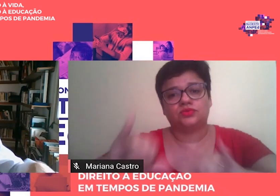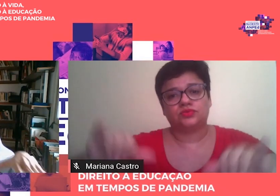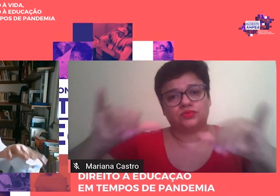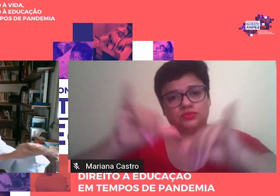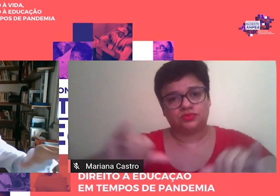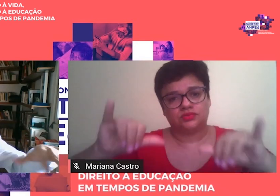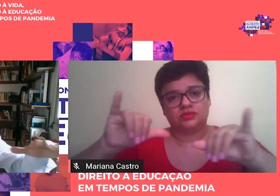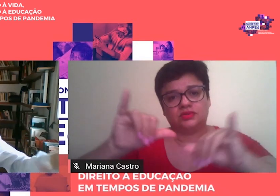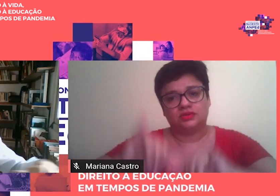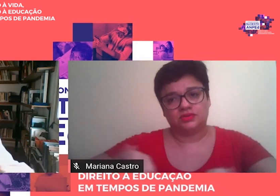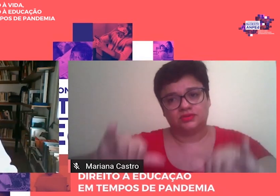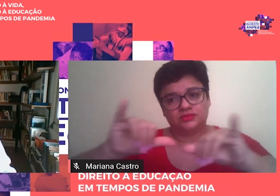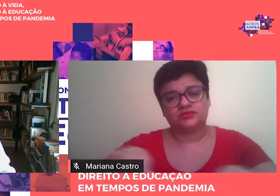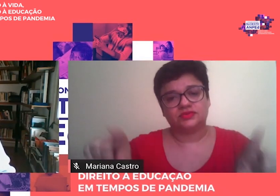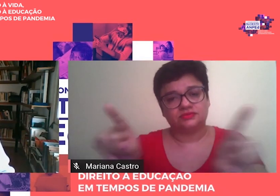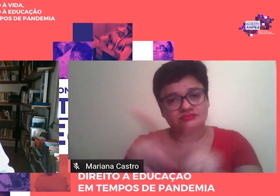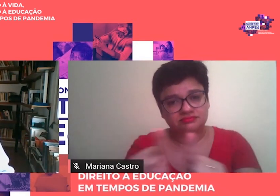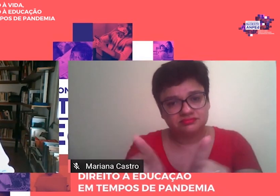essa difusão é que